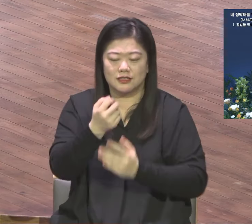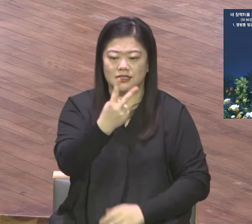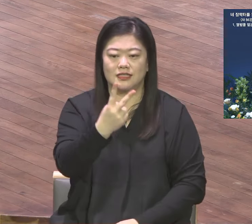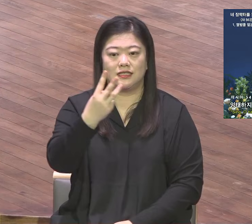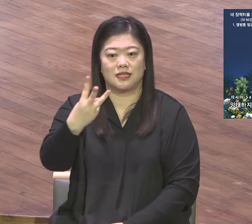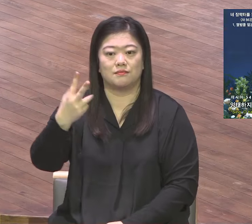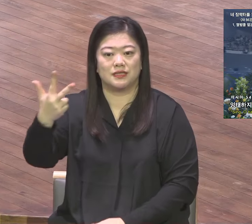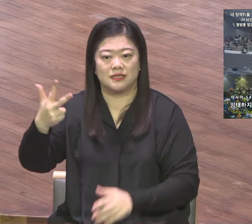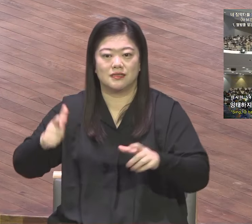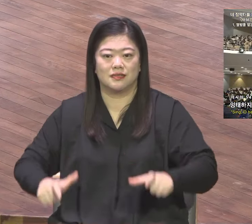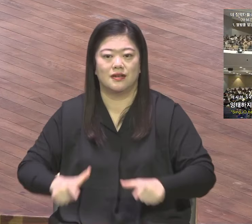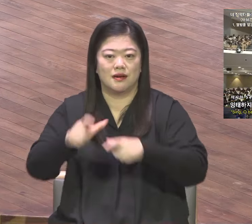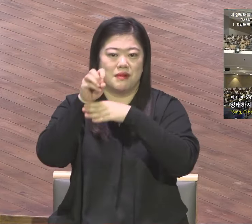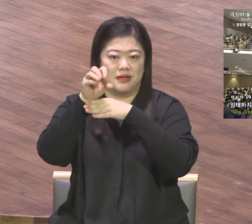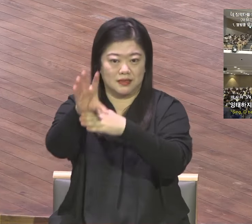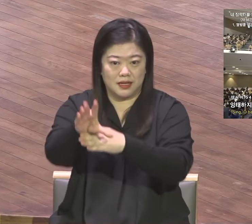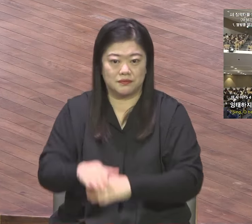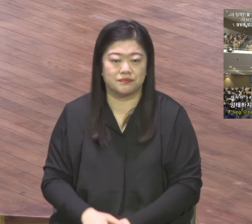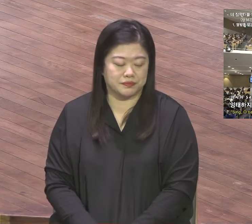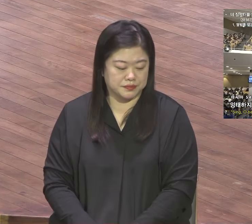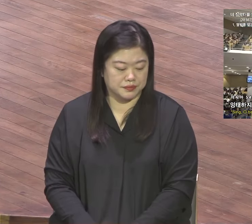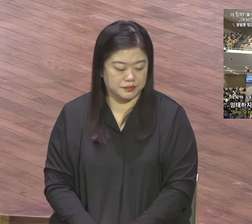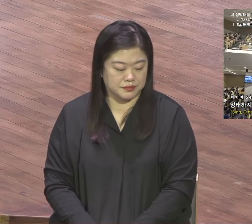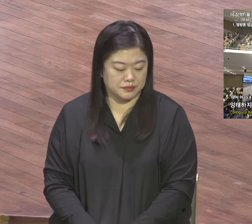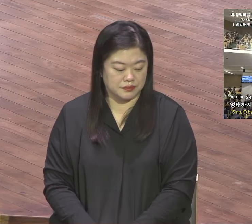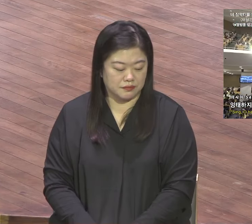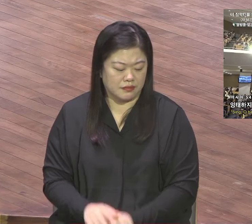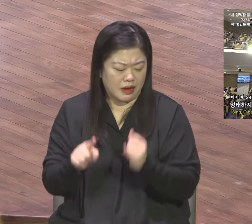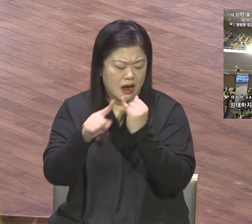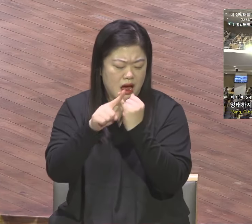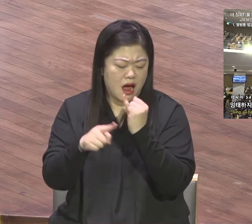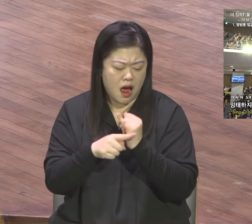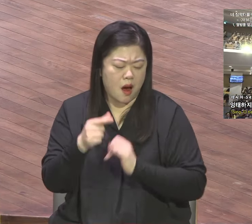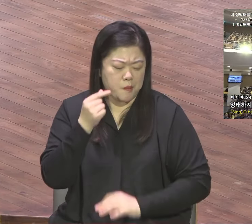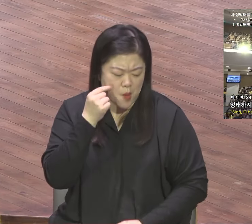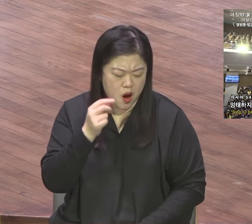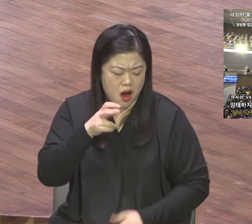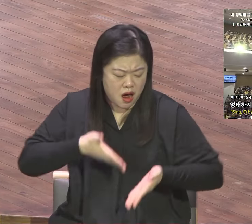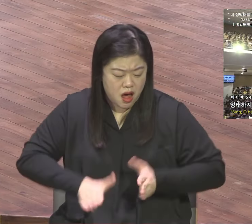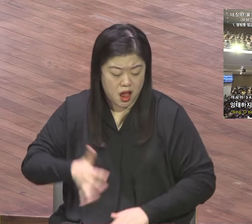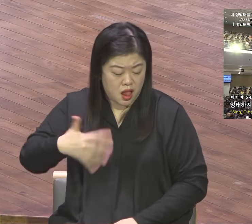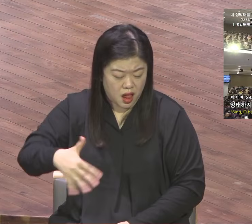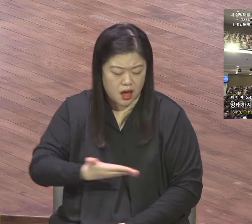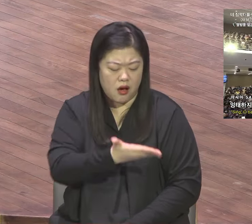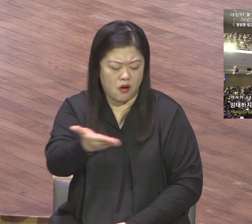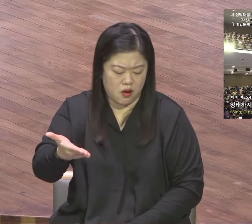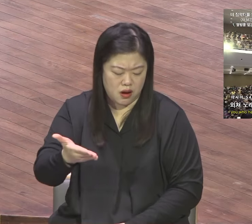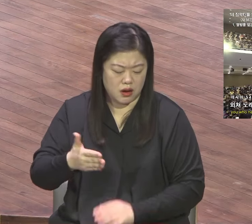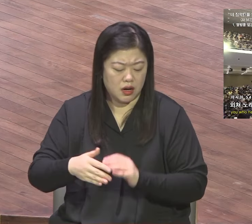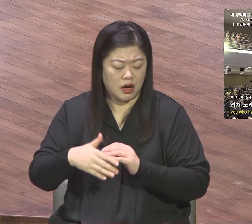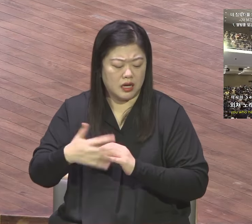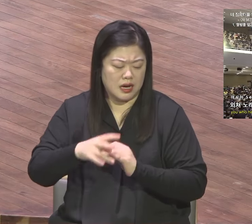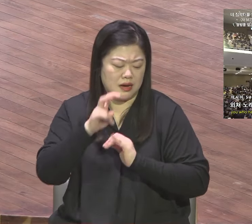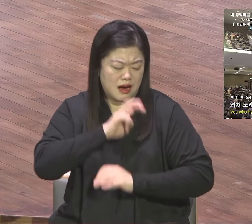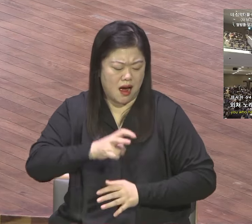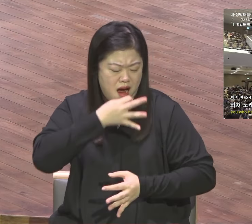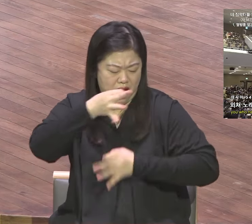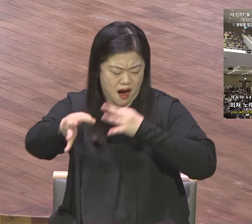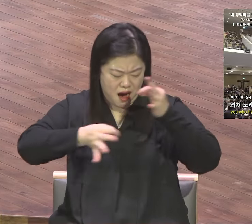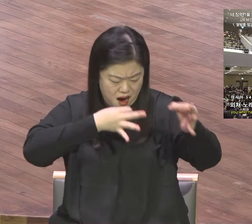봅니다. 인퇴하지 못하며 출산하지 못한 너는 노래할지어다 상고를 겪지 못한 너는 외쳐 노래할지어다